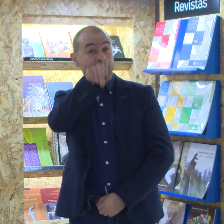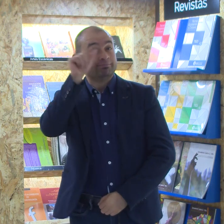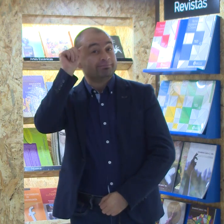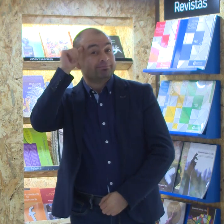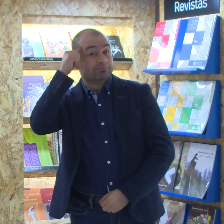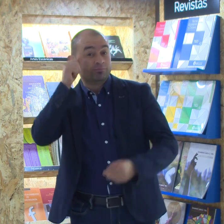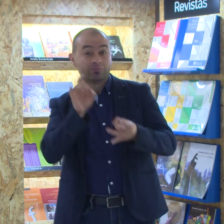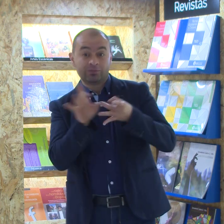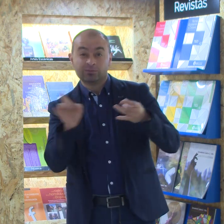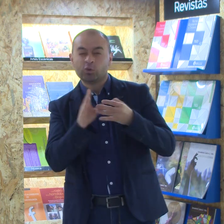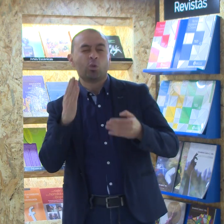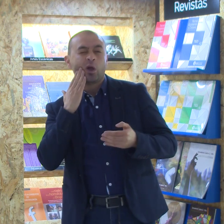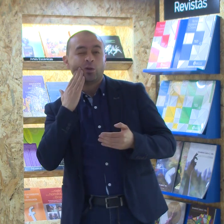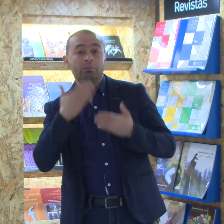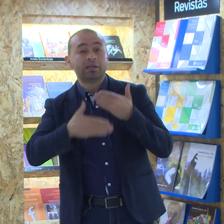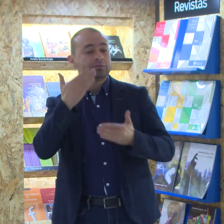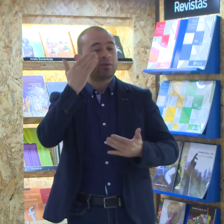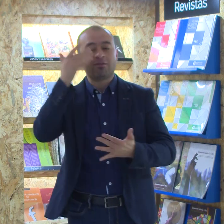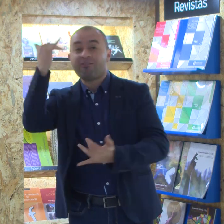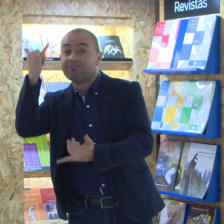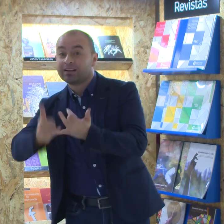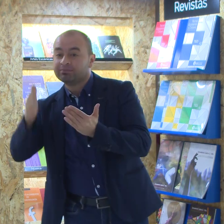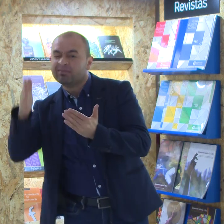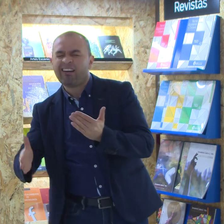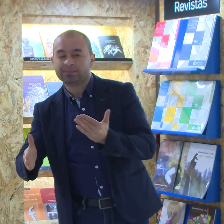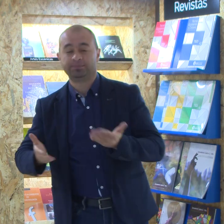Recuerde las fechas dadas por la universidad para el proceso de inscripción.